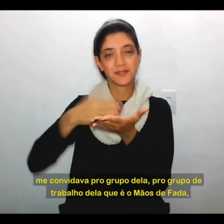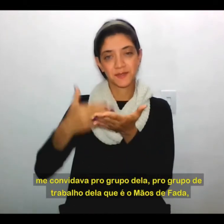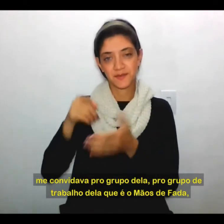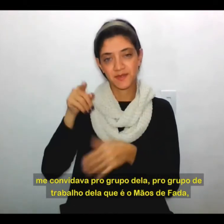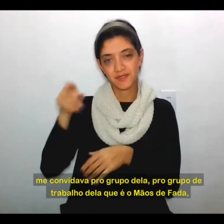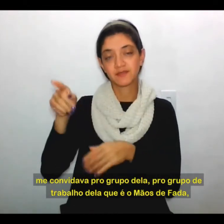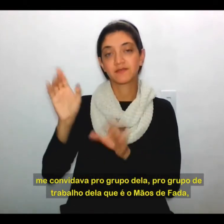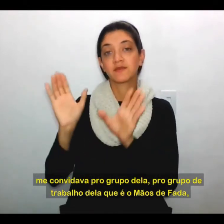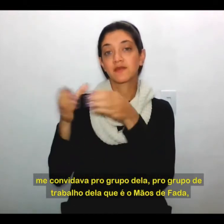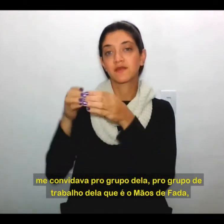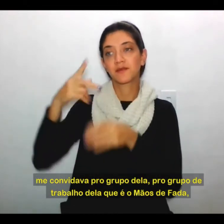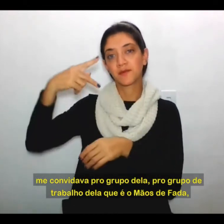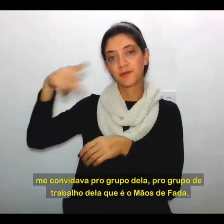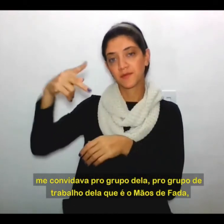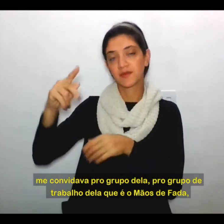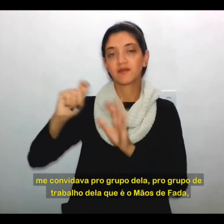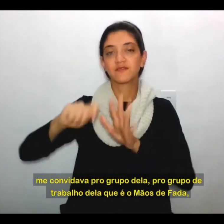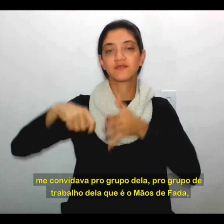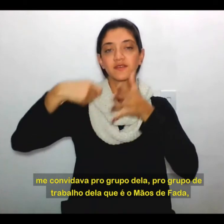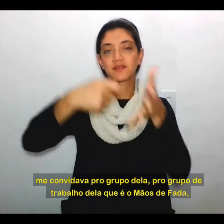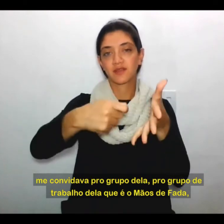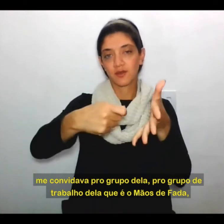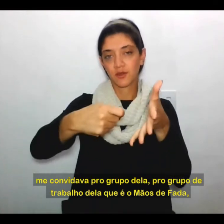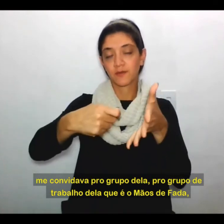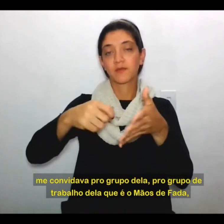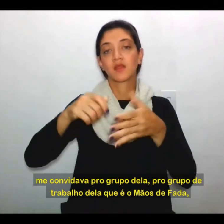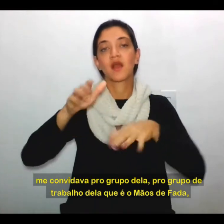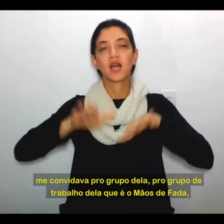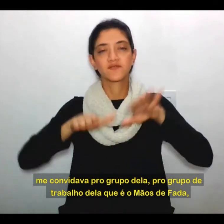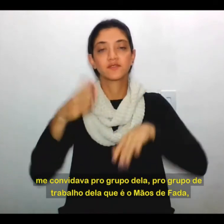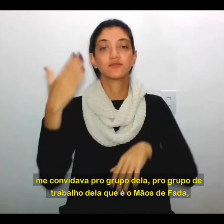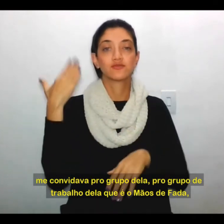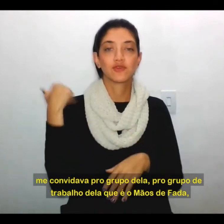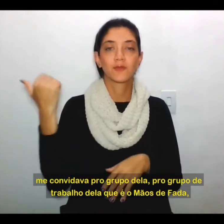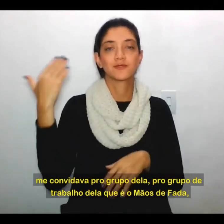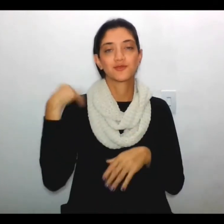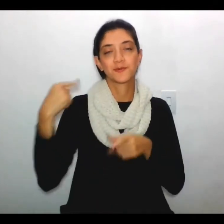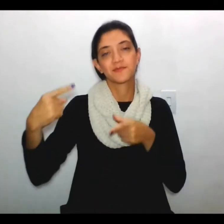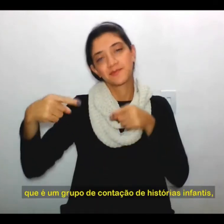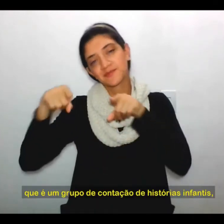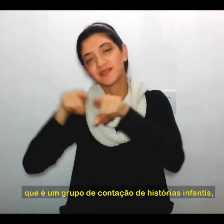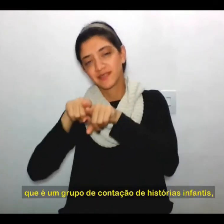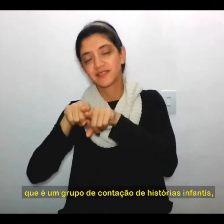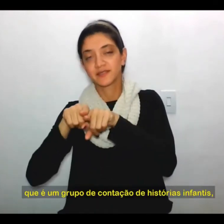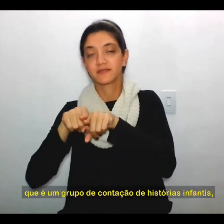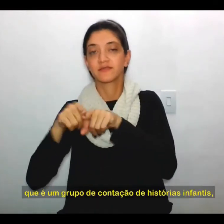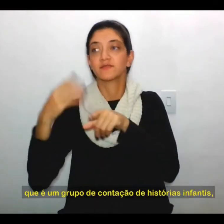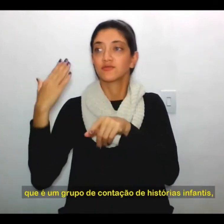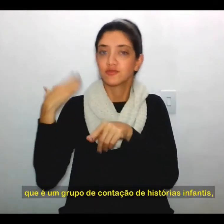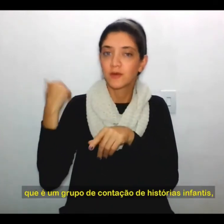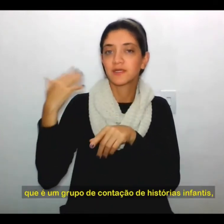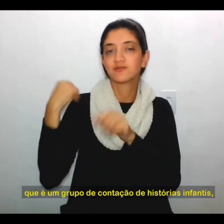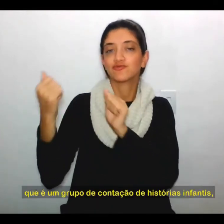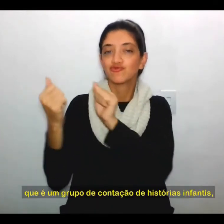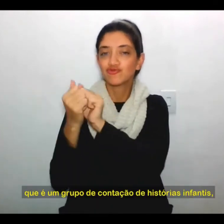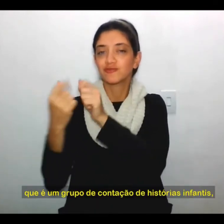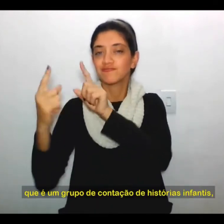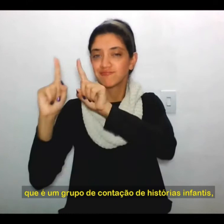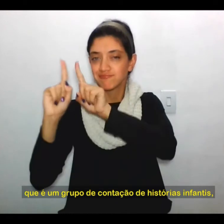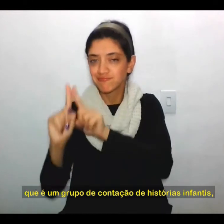convidava para o grupo dela, para o grupo de trabalho dela, que é o Mãos de Fada, que é um grupo de contação de histórias infantis